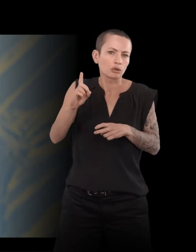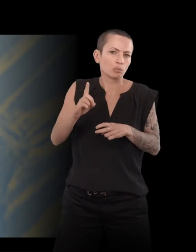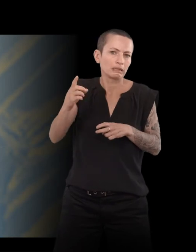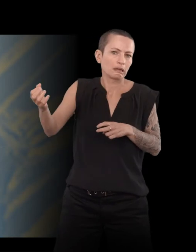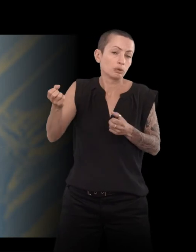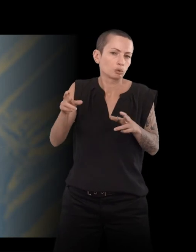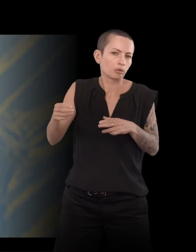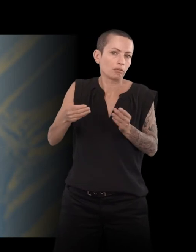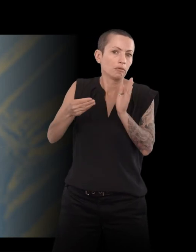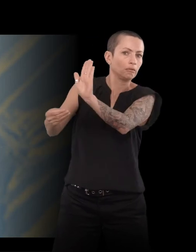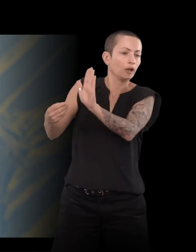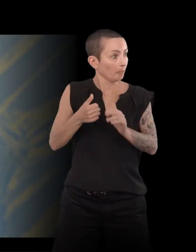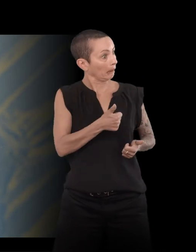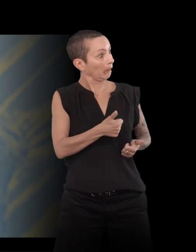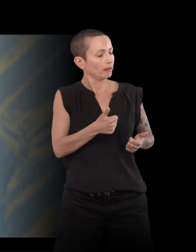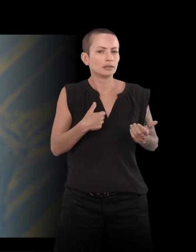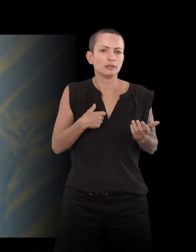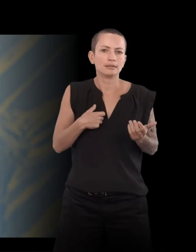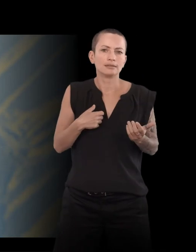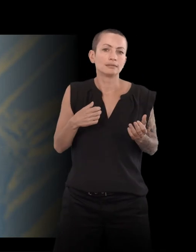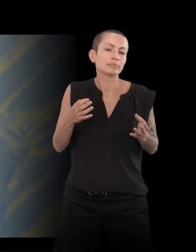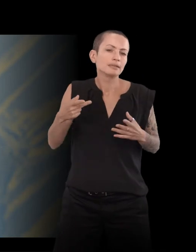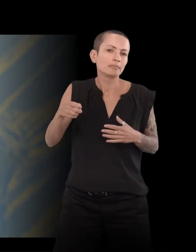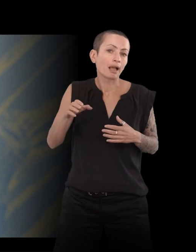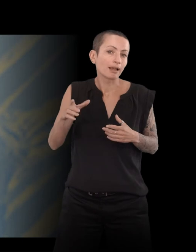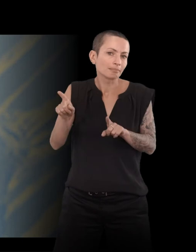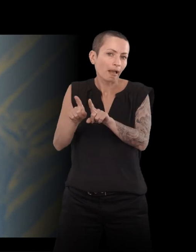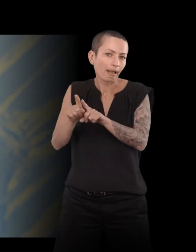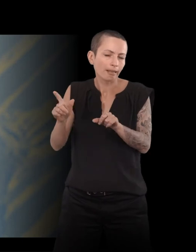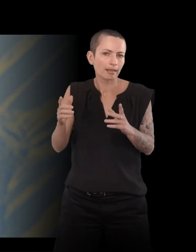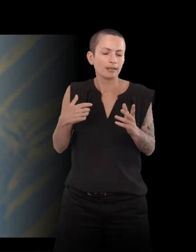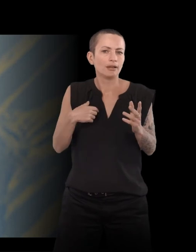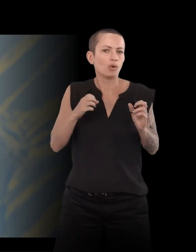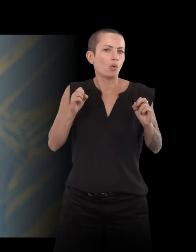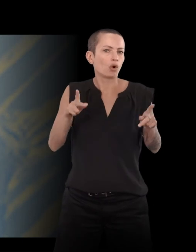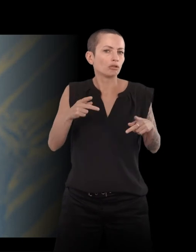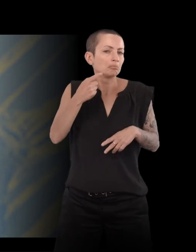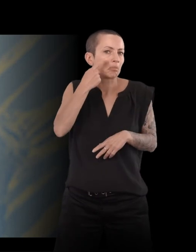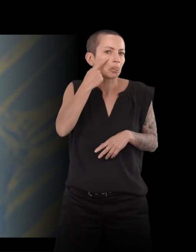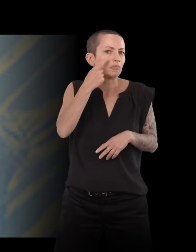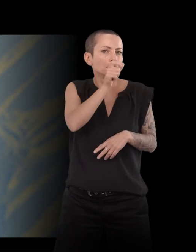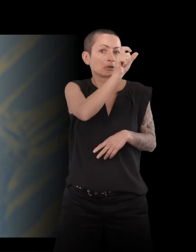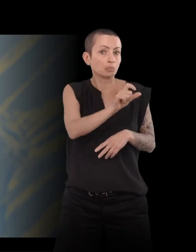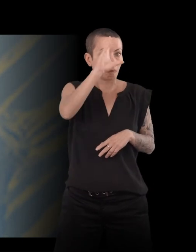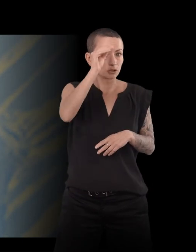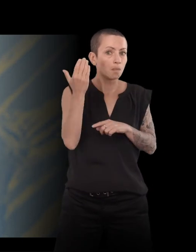c'est comme si Perrec m'avait dit, c'est très bien. Et je dis, ben voilà, je vais te montrer un professionnel. J'avais connu Paul-Jakowsky-Lorence par Perrec.